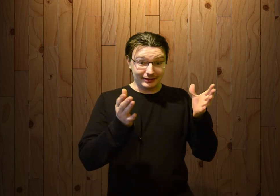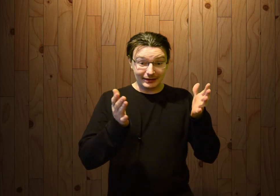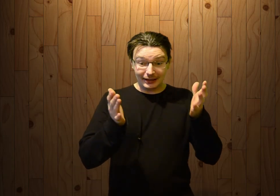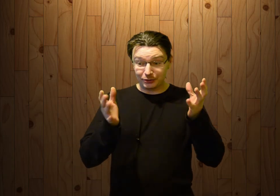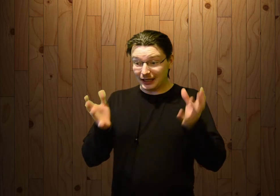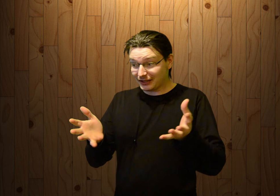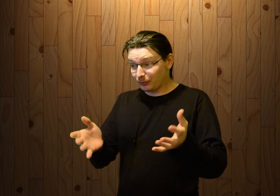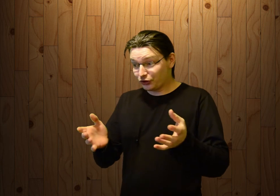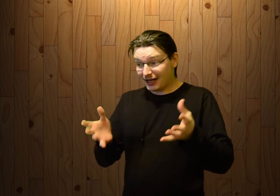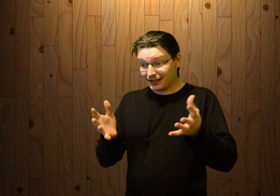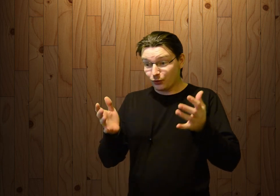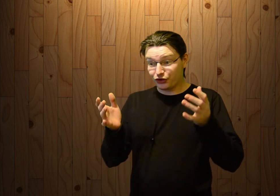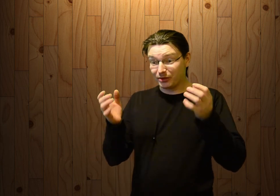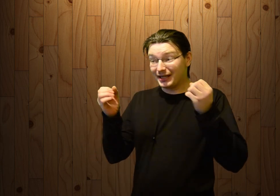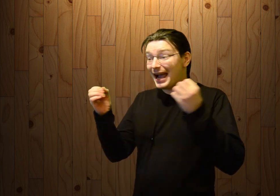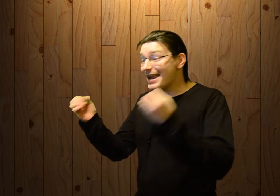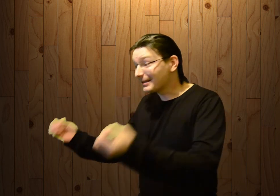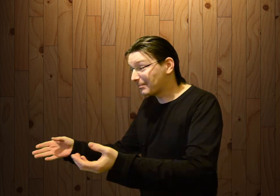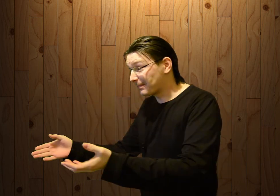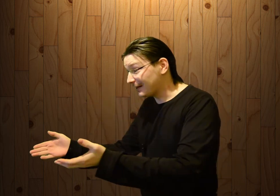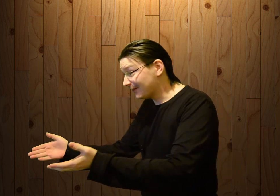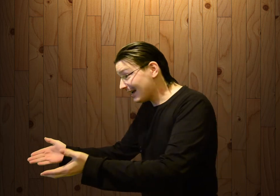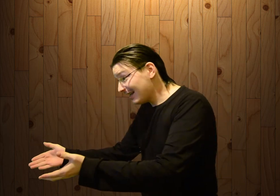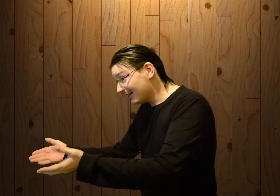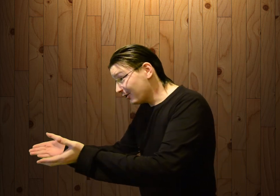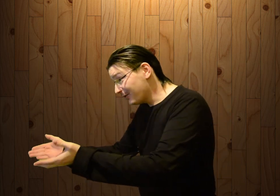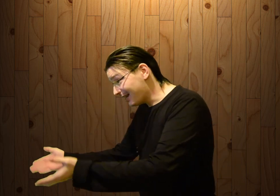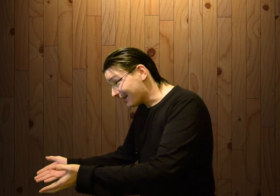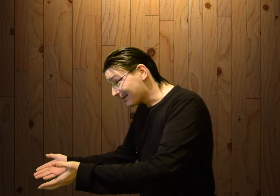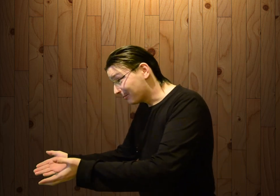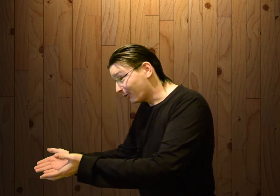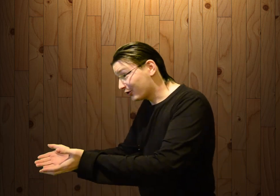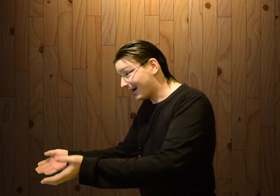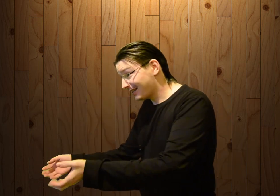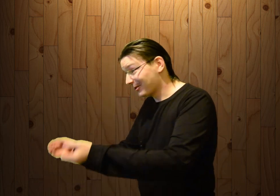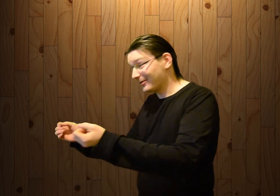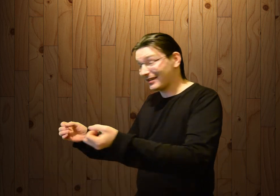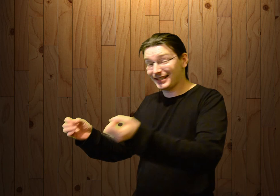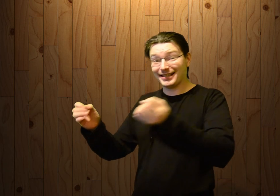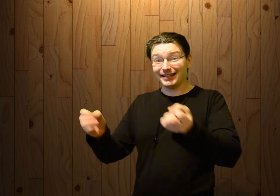Государство, получается, ущемляет права людей. Получается, государство сказало.